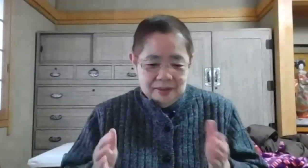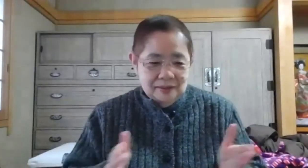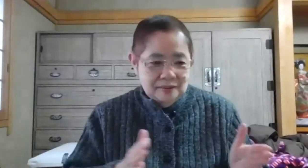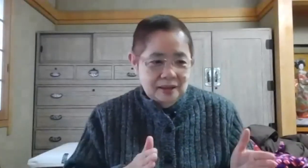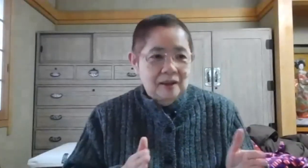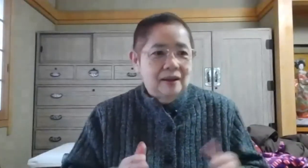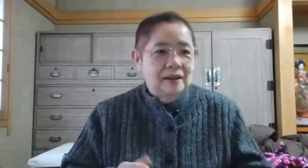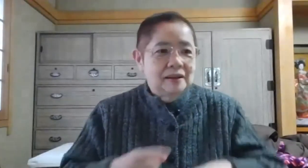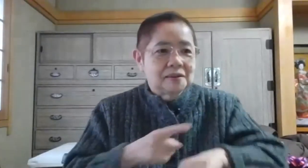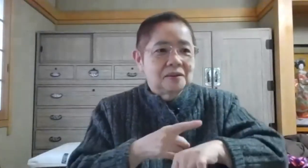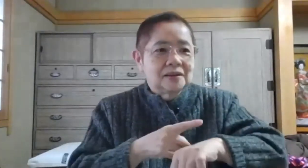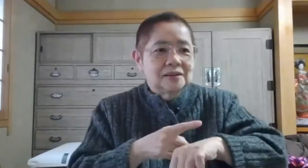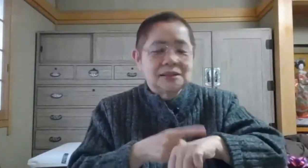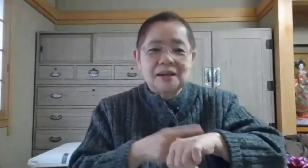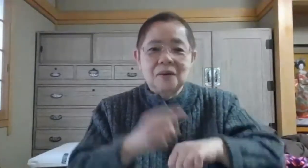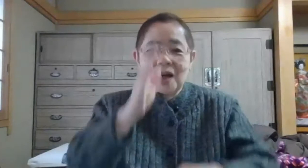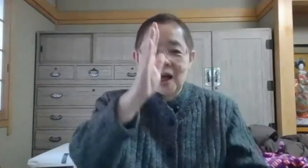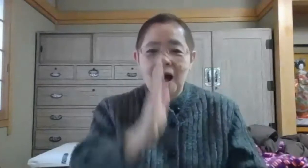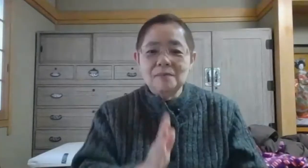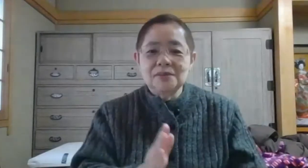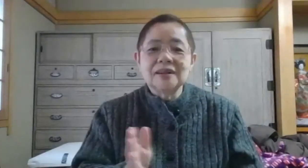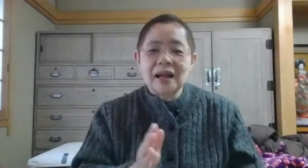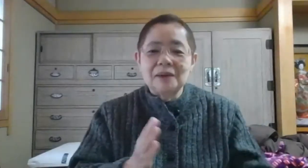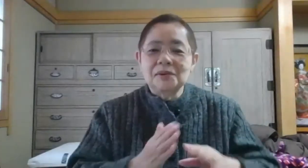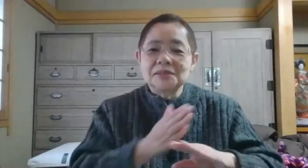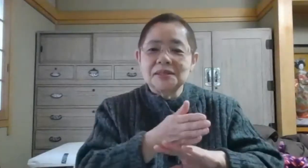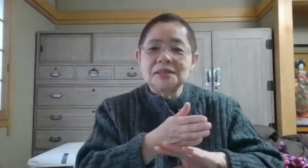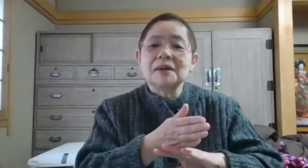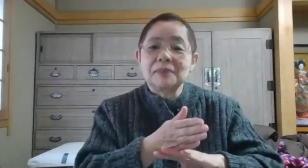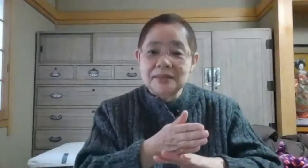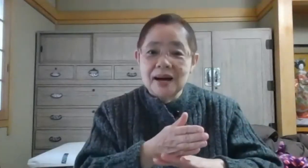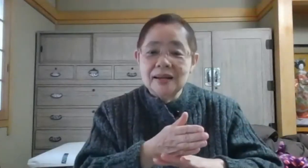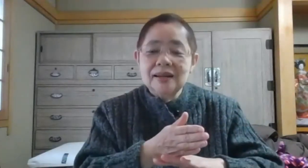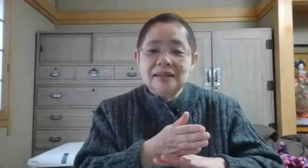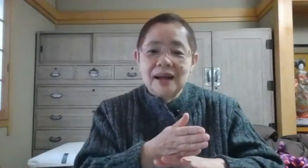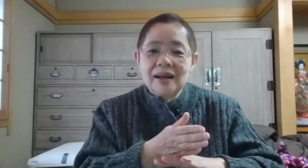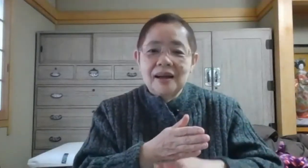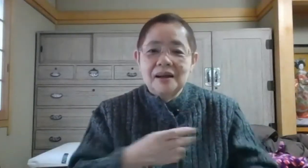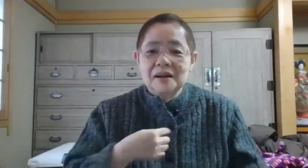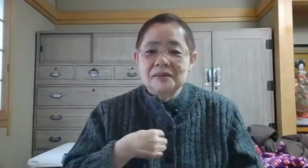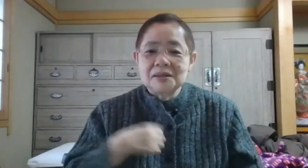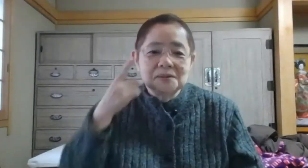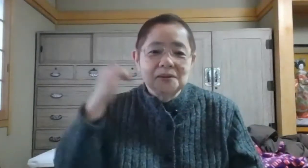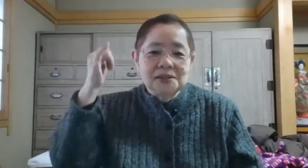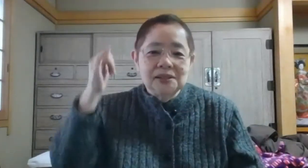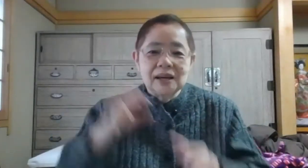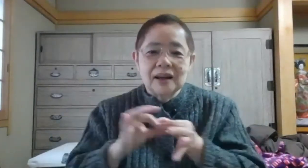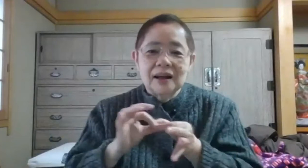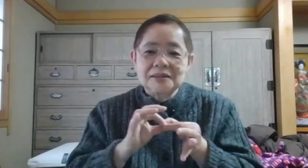で時間の半分ぐらいがもう過ぎてしまいましたで私の両親に関して